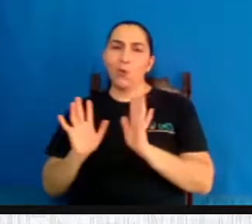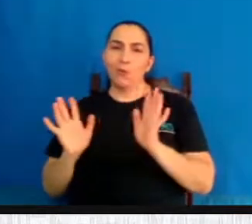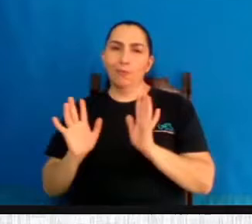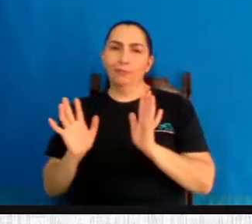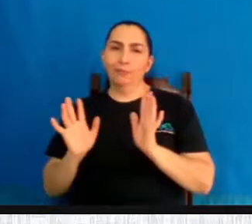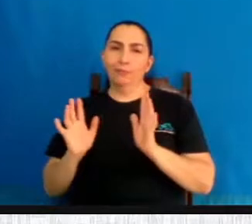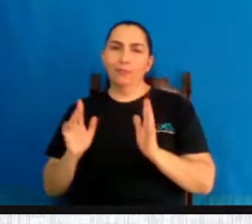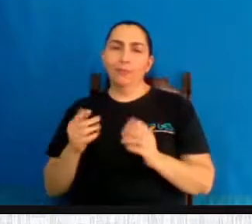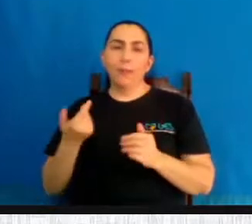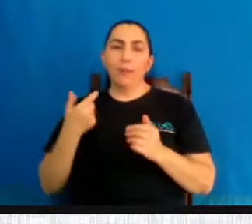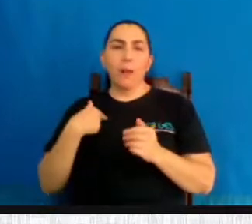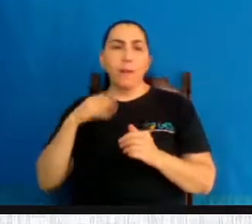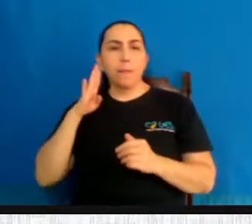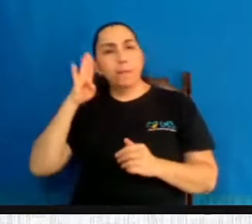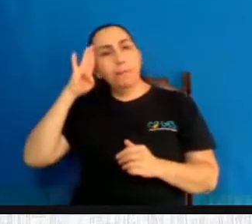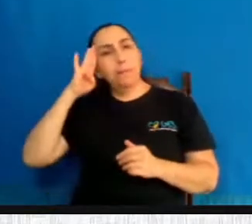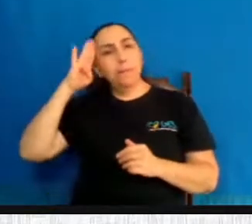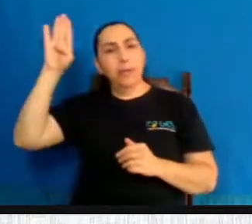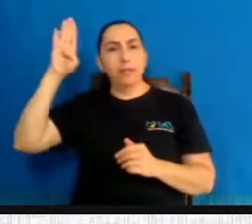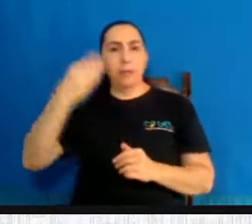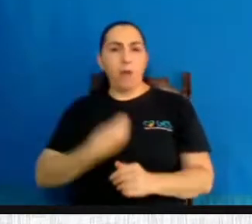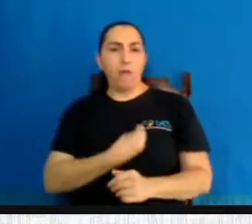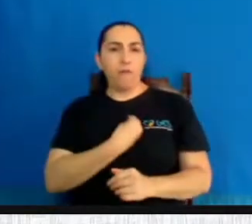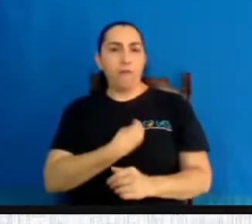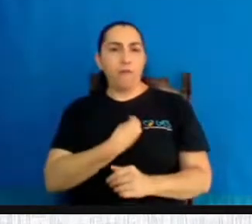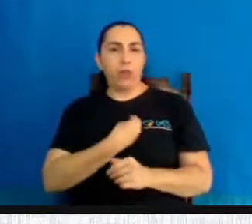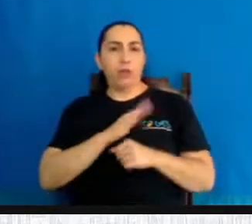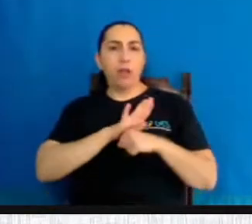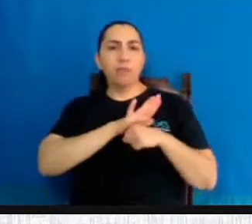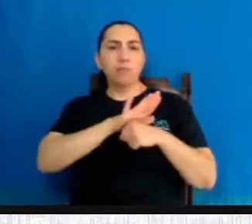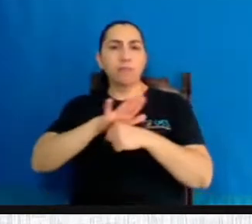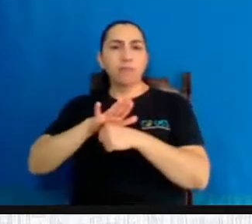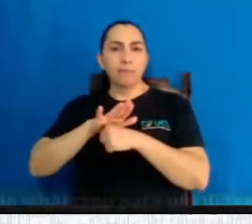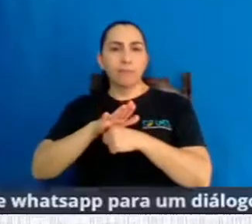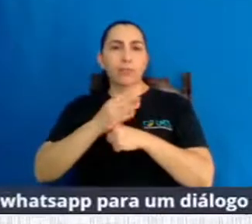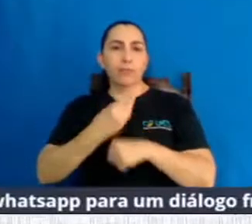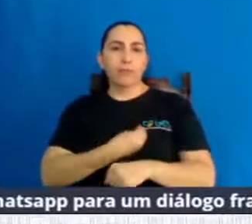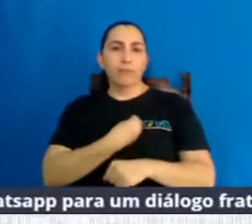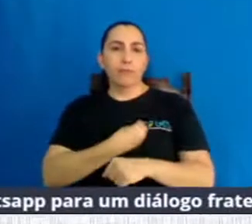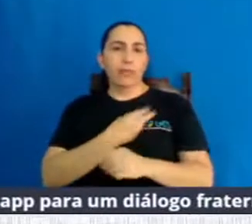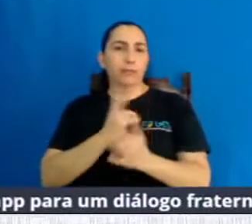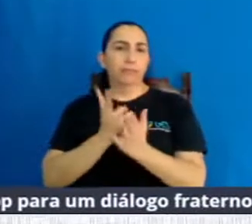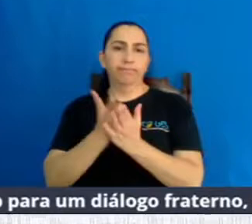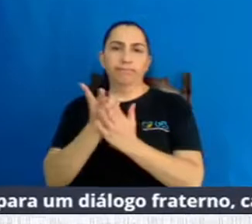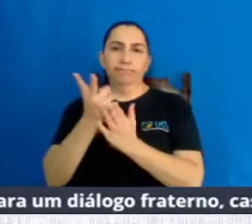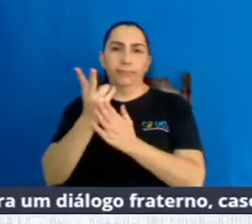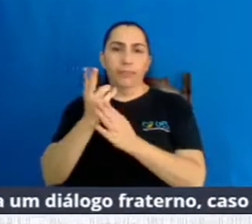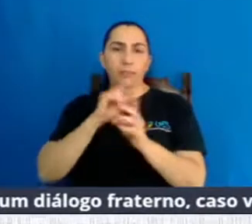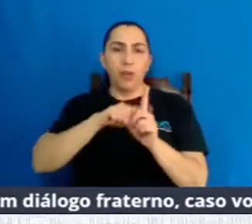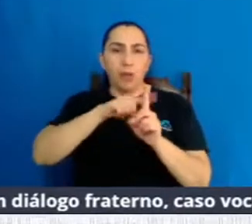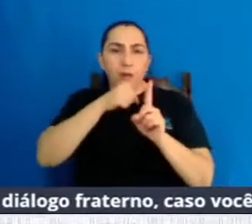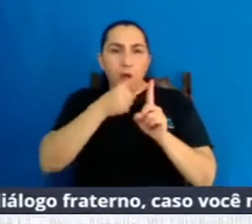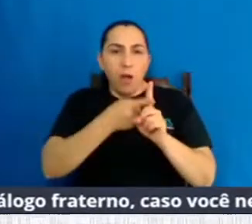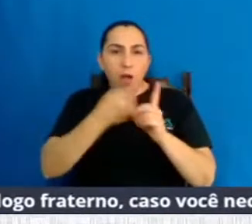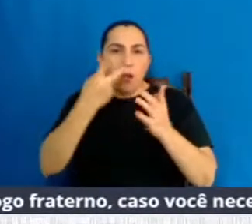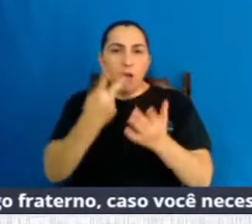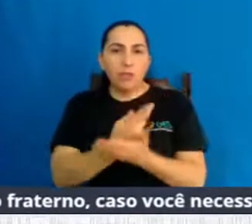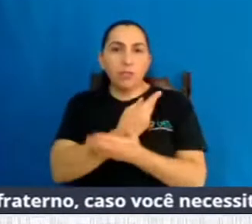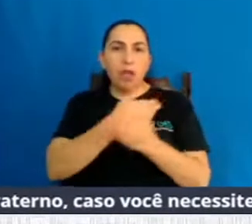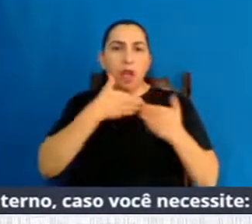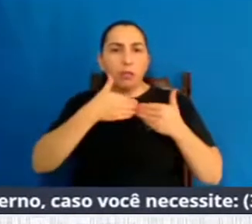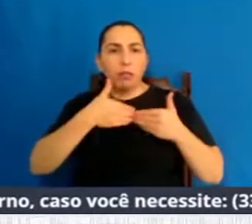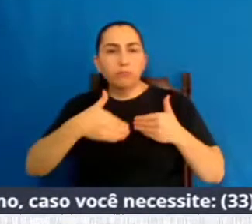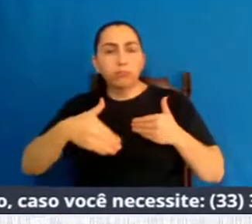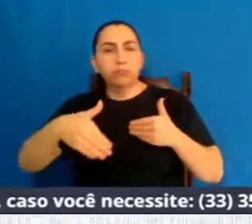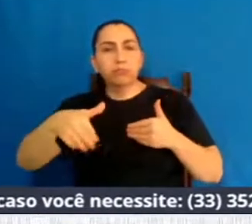propósito é a defesa da vida desde a concepção até a morte natural. Ok. Essas perguntas que eu acabei de falar